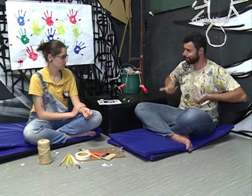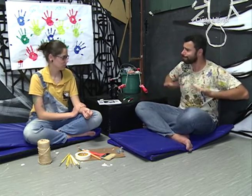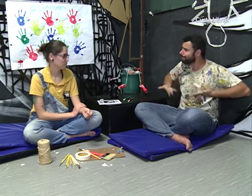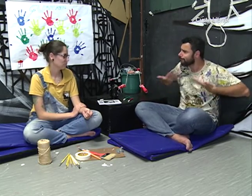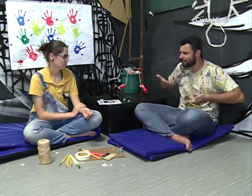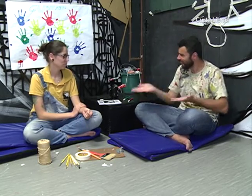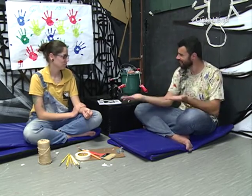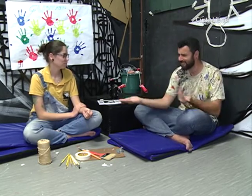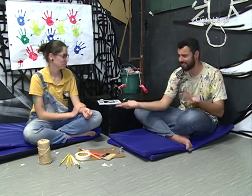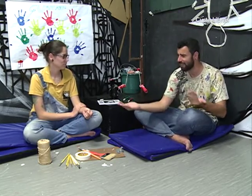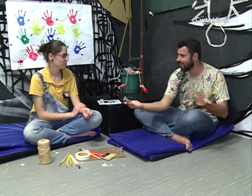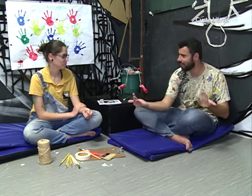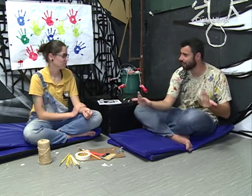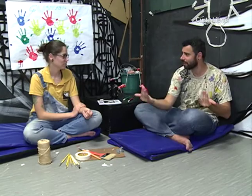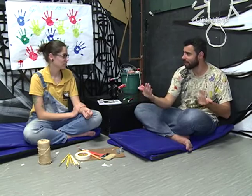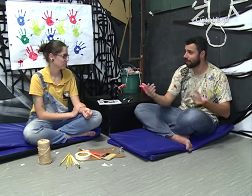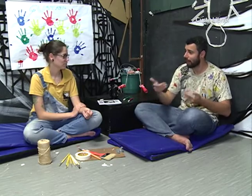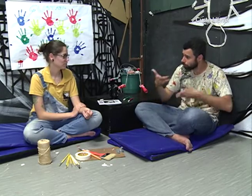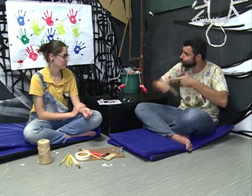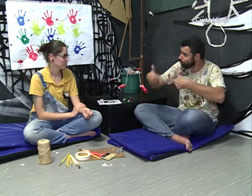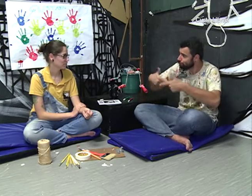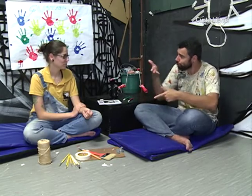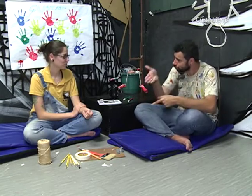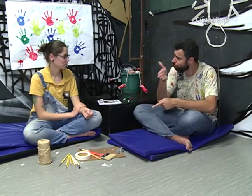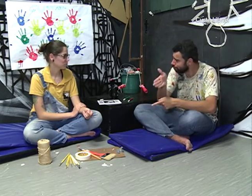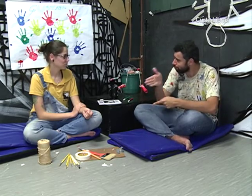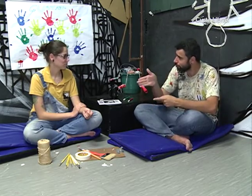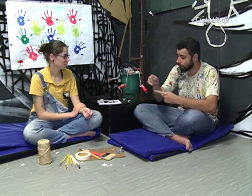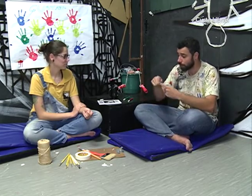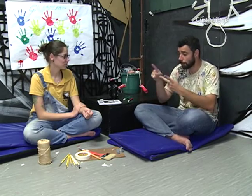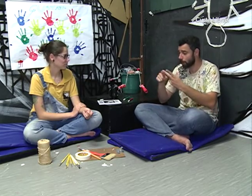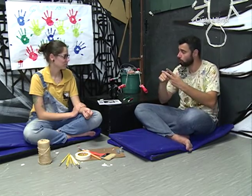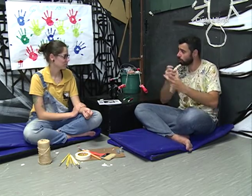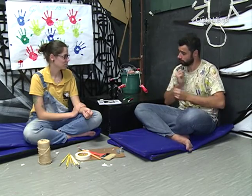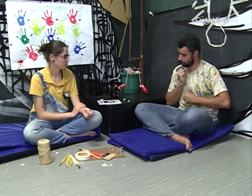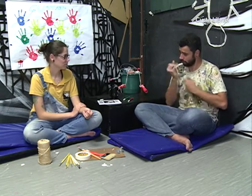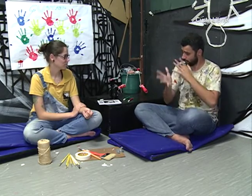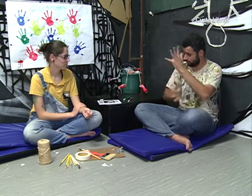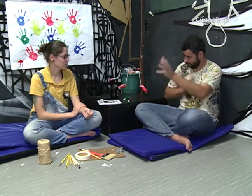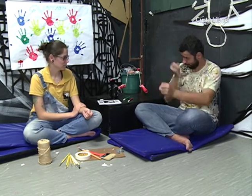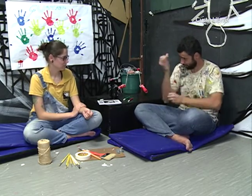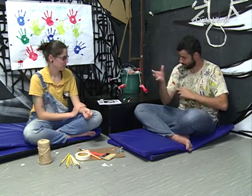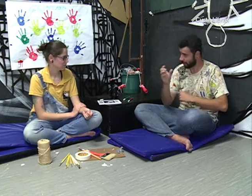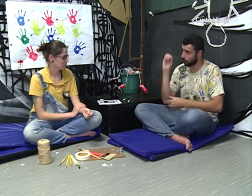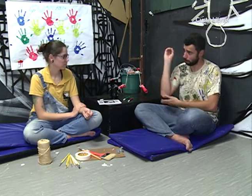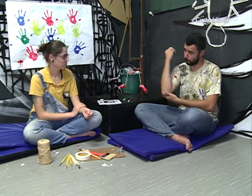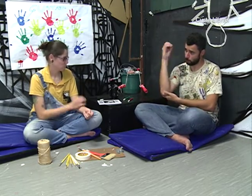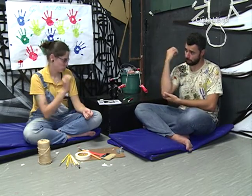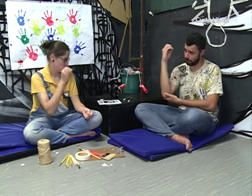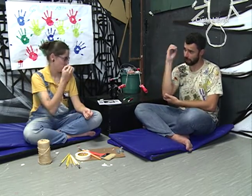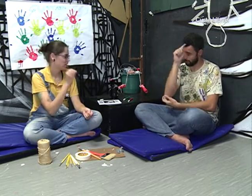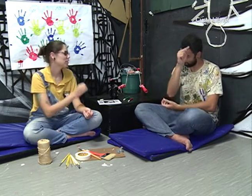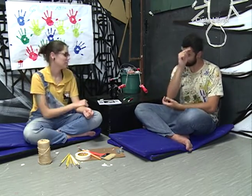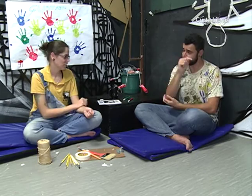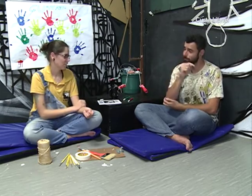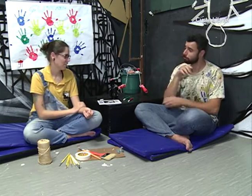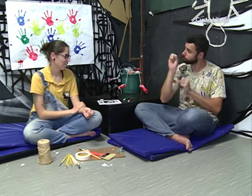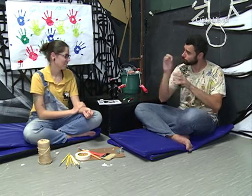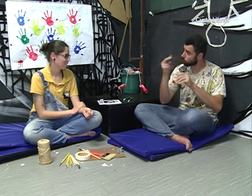esteja motivado com energia para atuar em diversas especificidades. Em 2013, fiquei